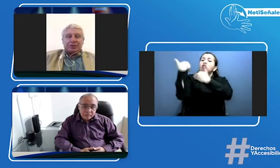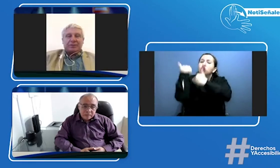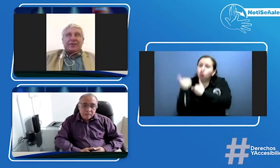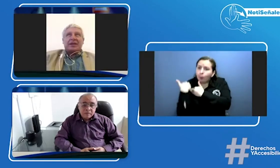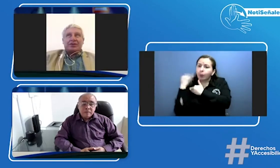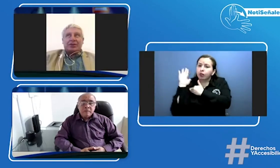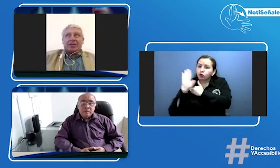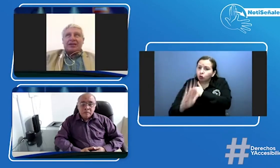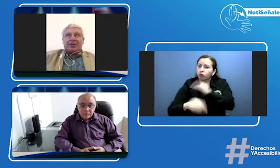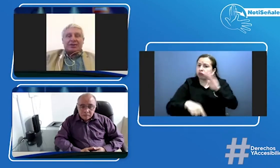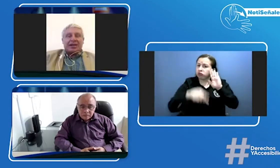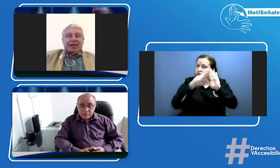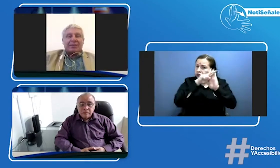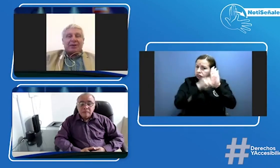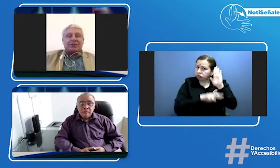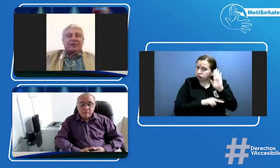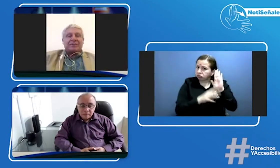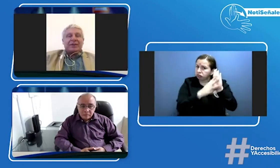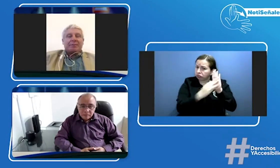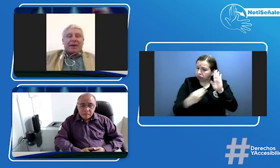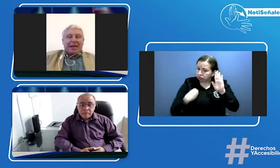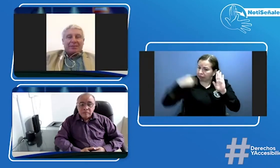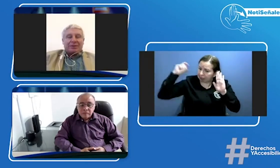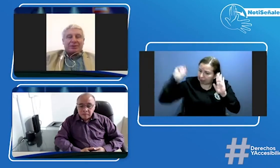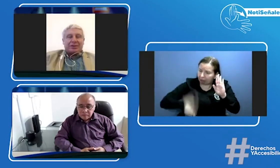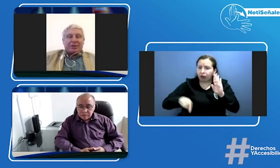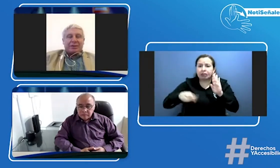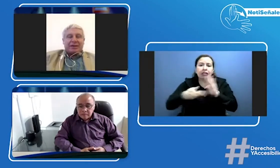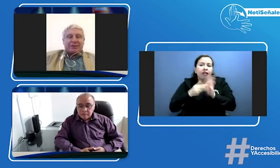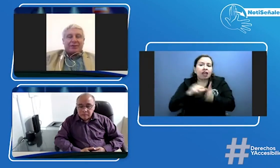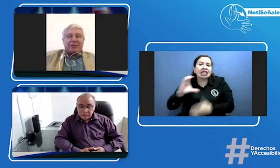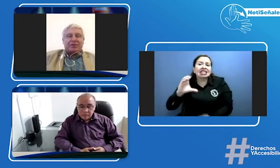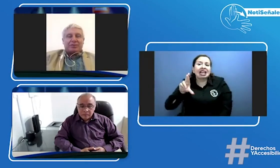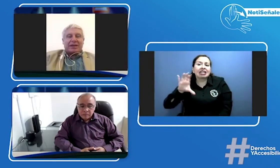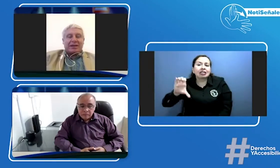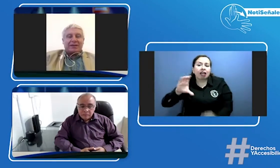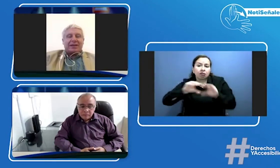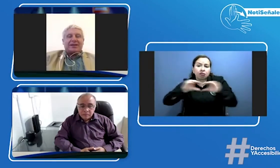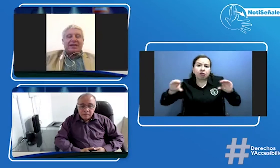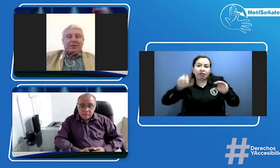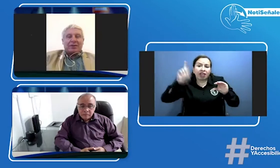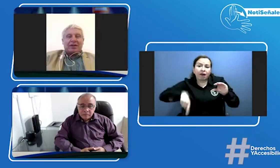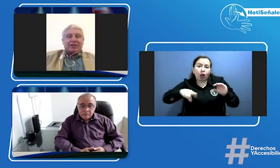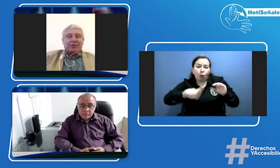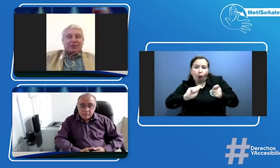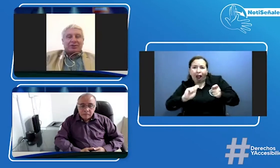yo creo que ellos tienen que cambiar unos parámetros dentro de la plataforma que ellos manejan de acuerdo a la resolución